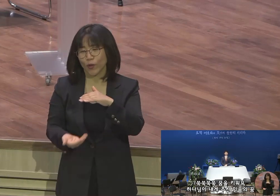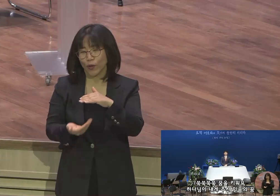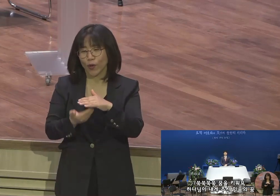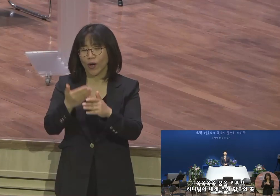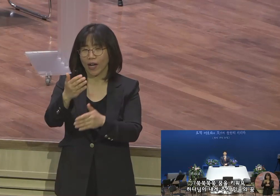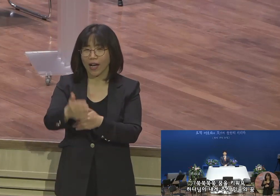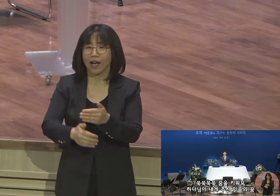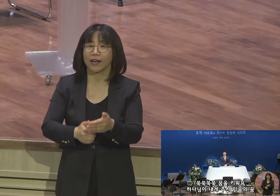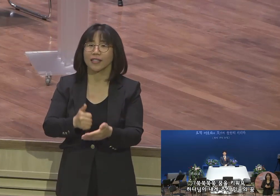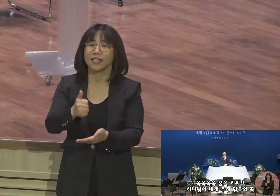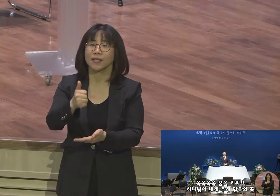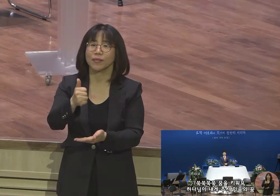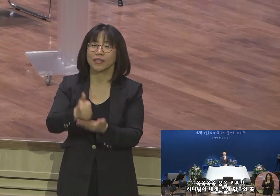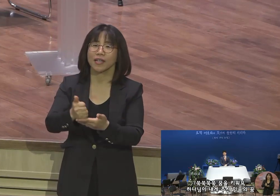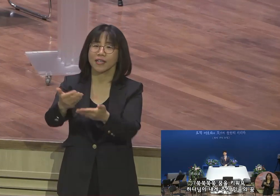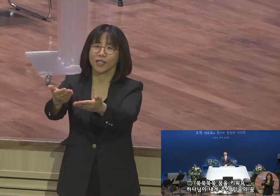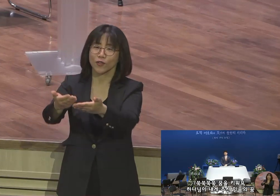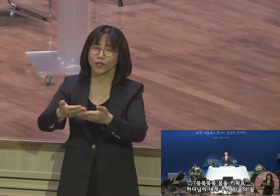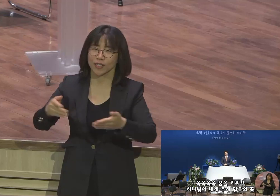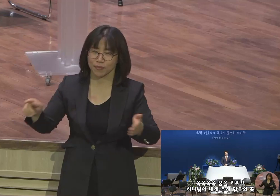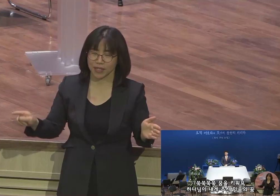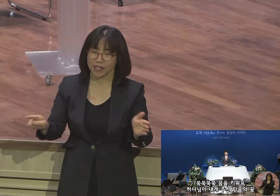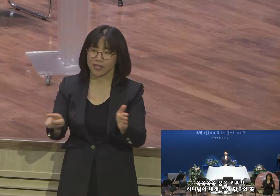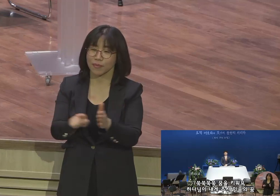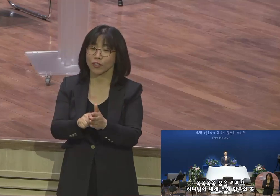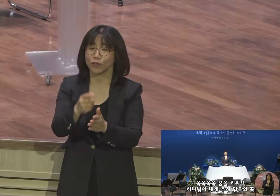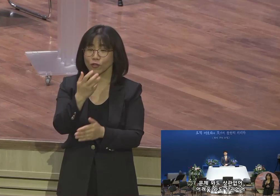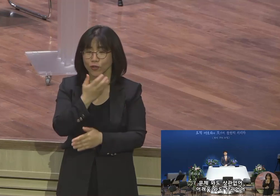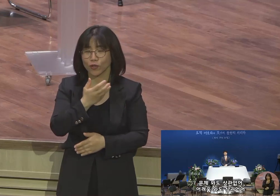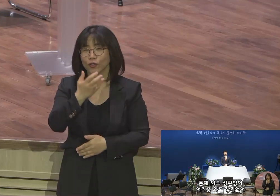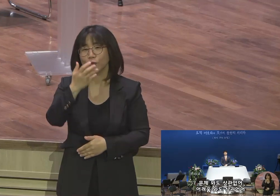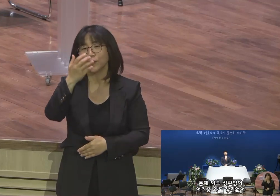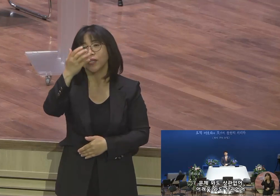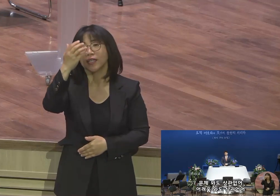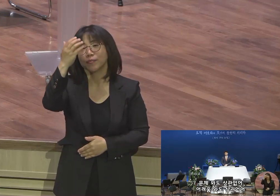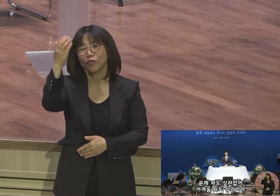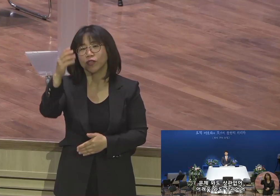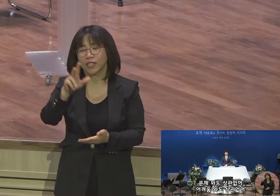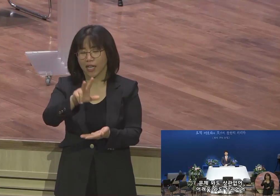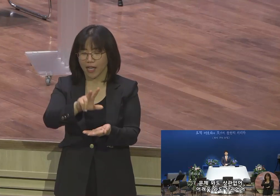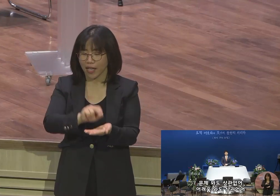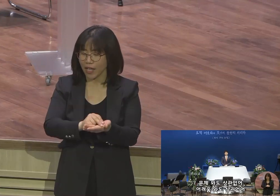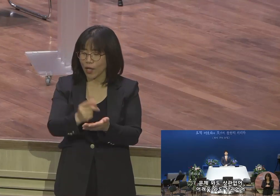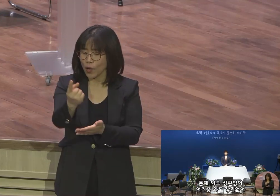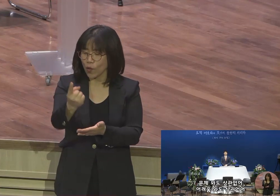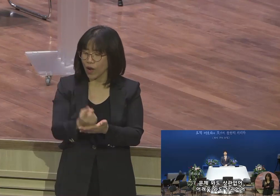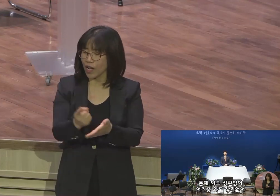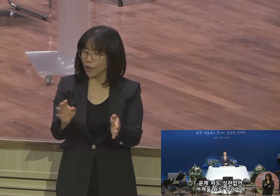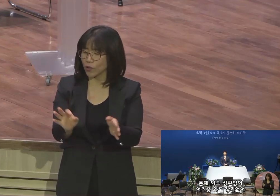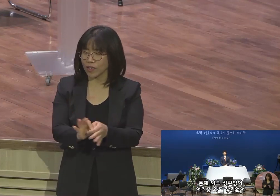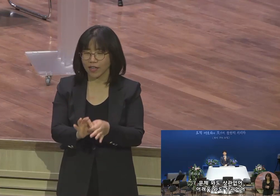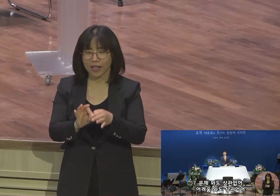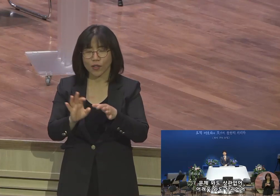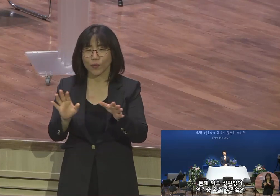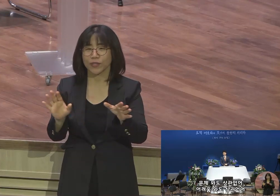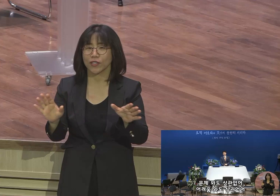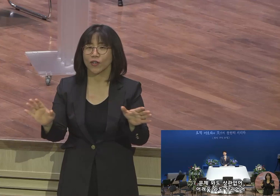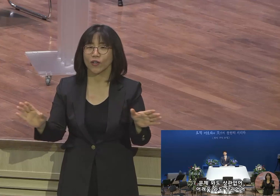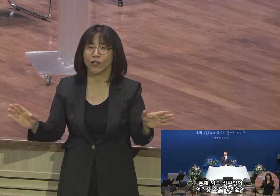한글자막 한효정 그 문제 와도 상관없어